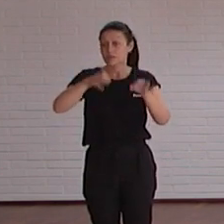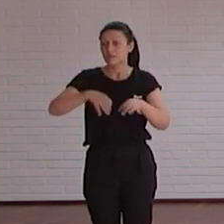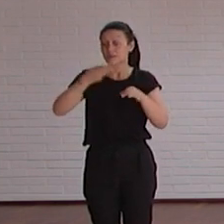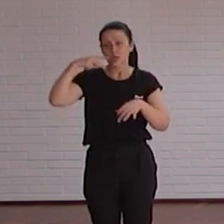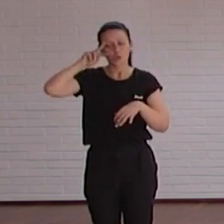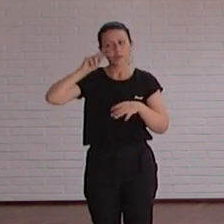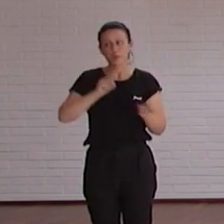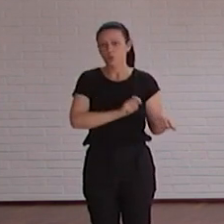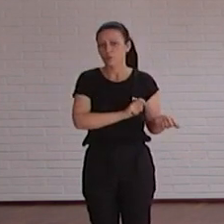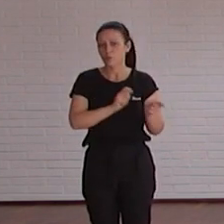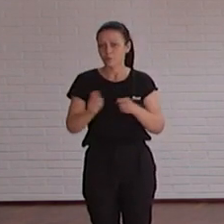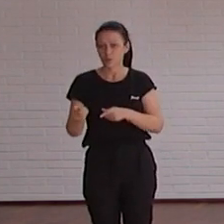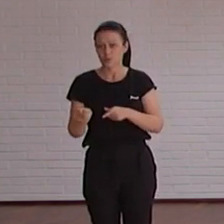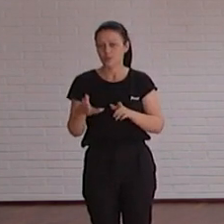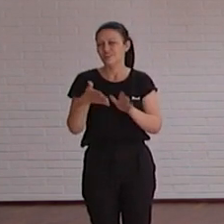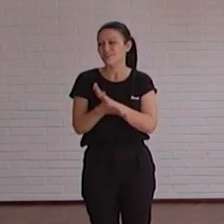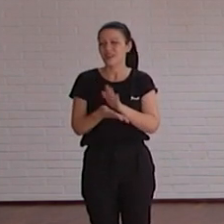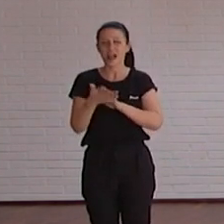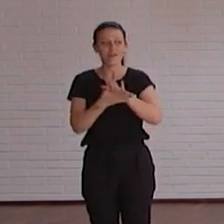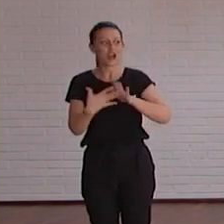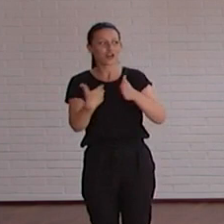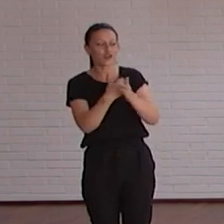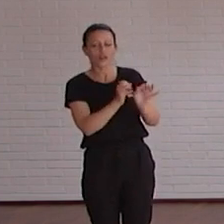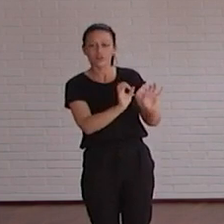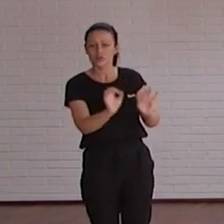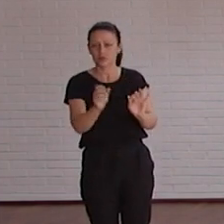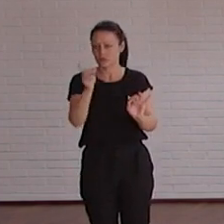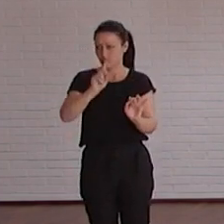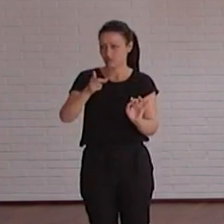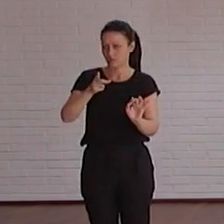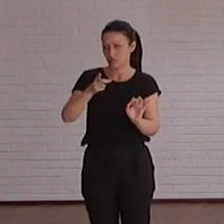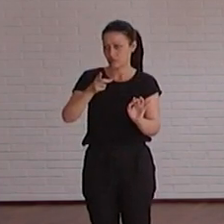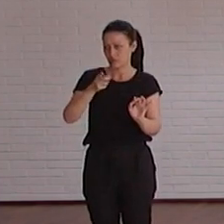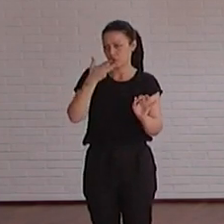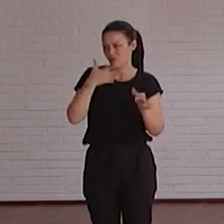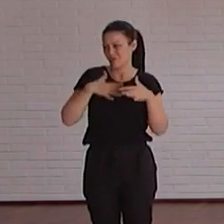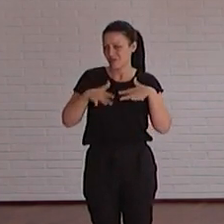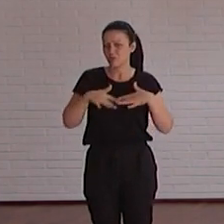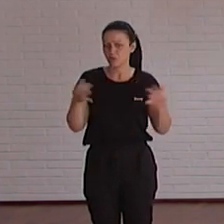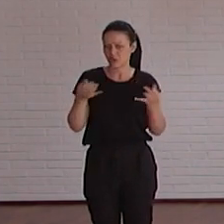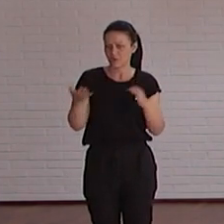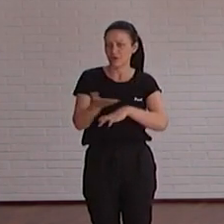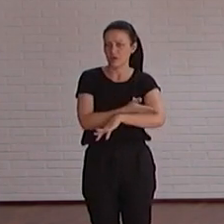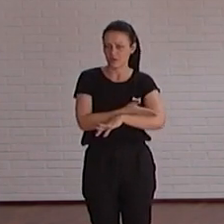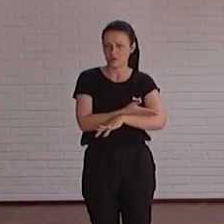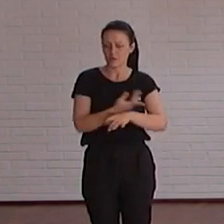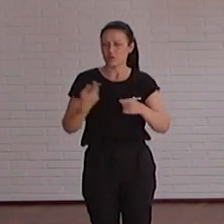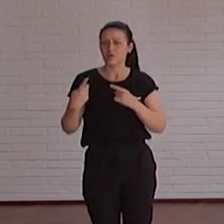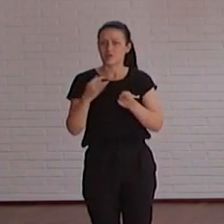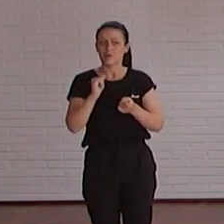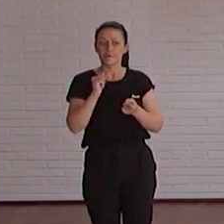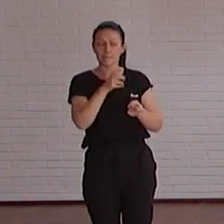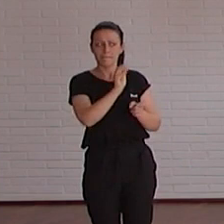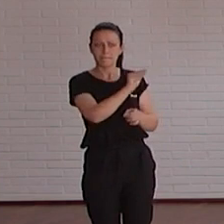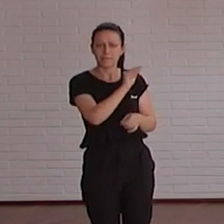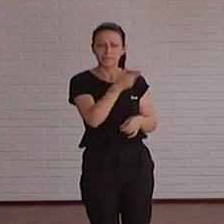expertos o sea que no puede hablar cualquiera de estas cosas tiene que hablar quien sabe y cuando se detecta una necesidad nos llaman y nos preguntan